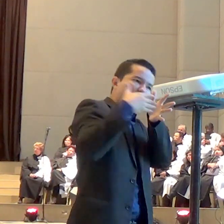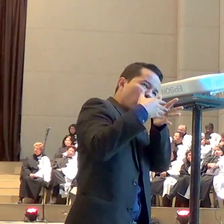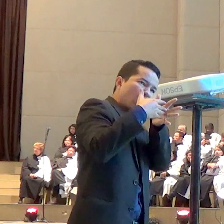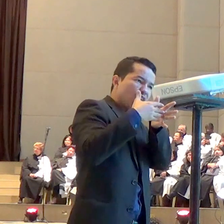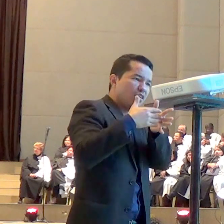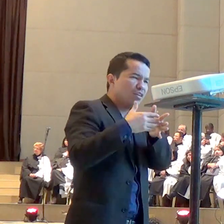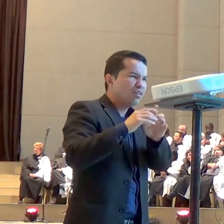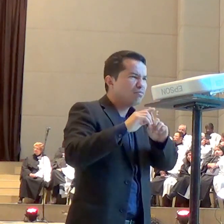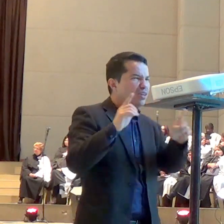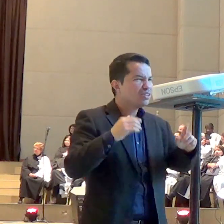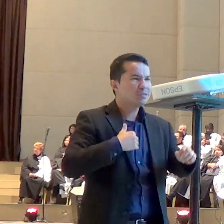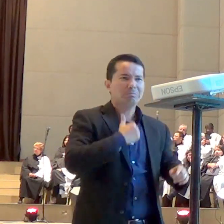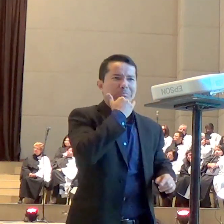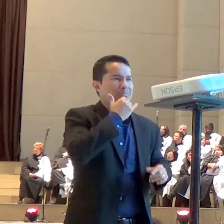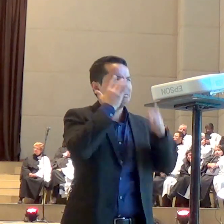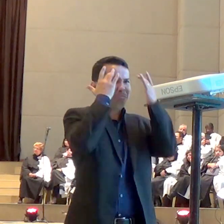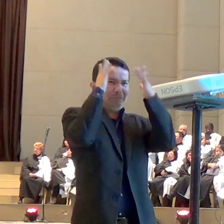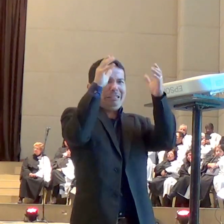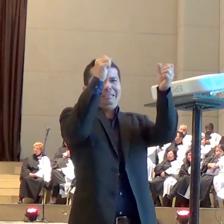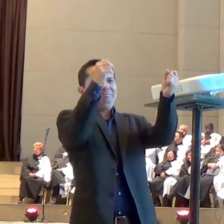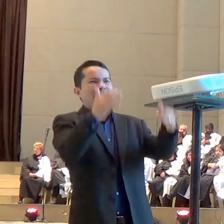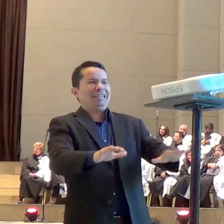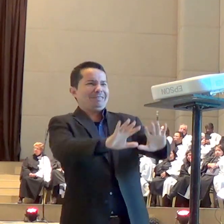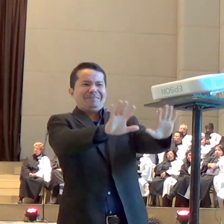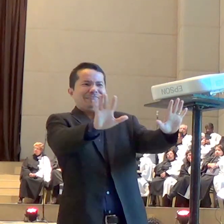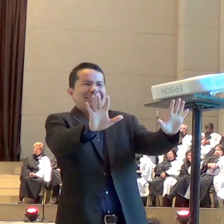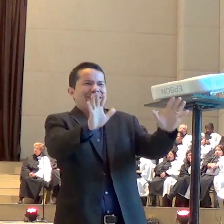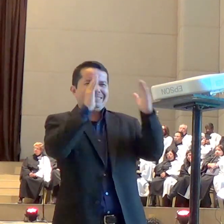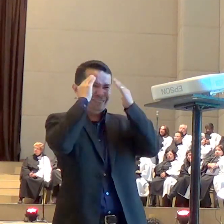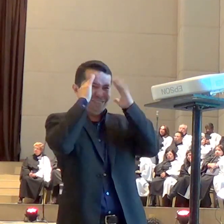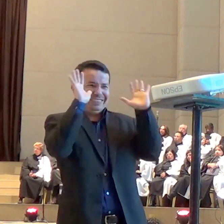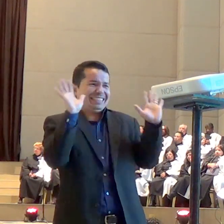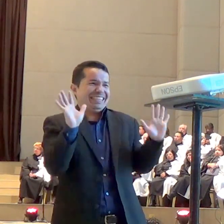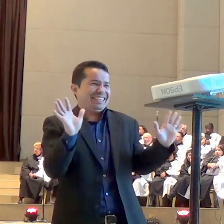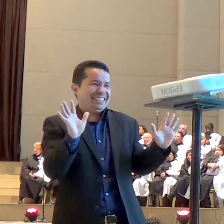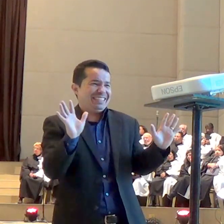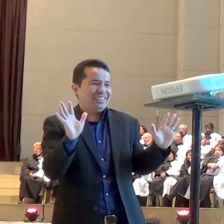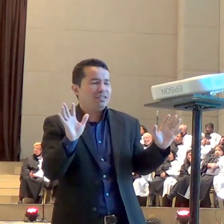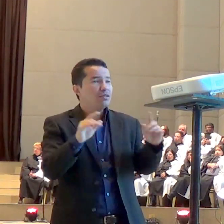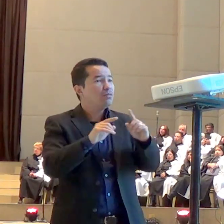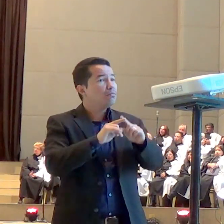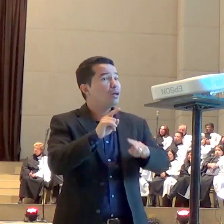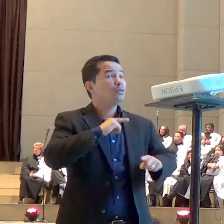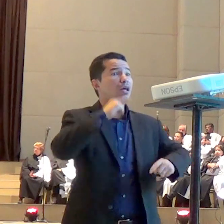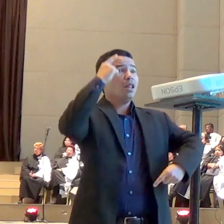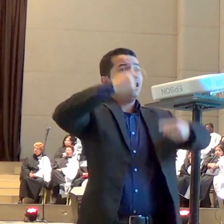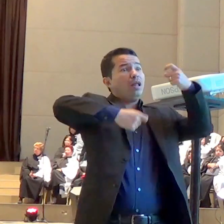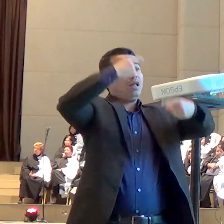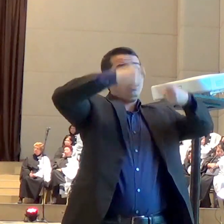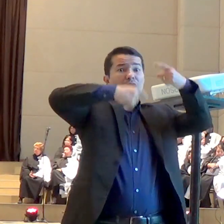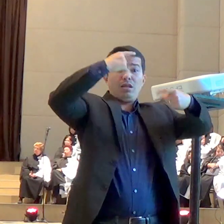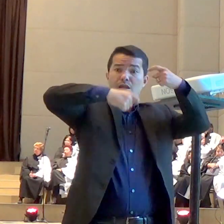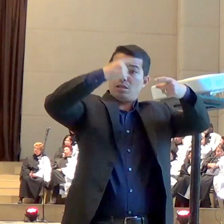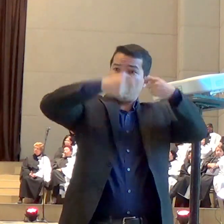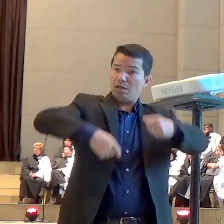a grandeza de Deus nisso é tremendo o que Deus faz por quê? porque